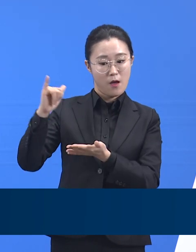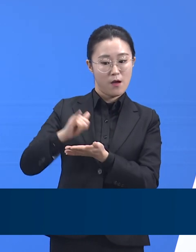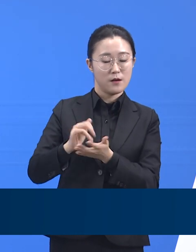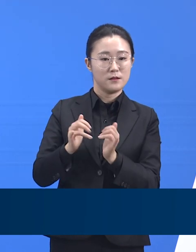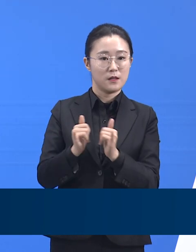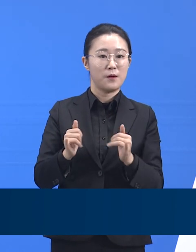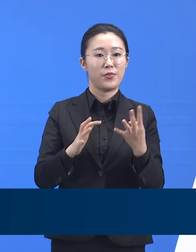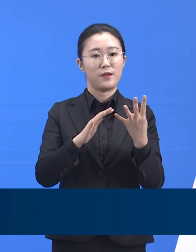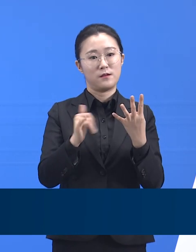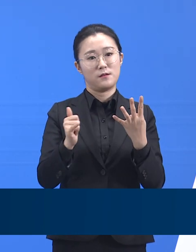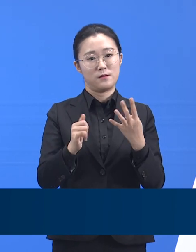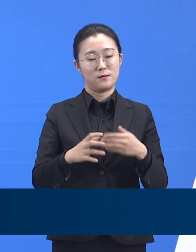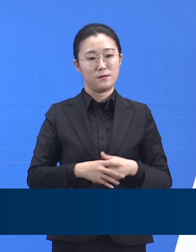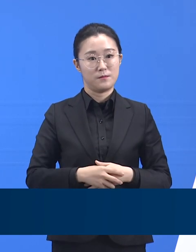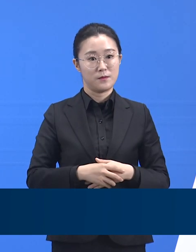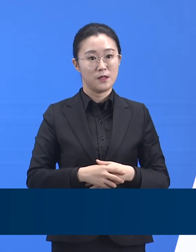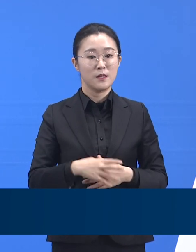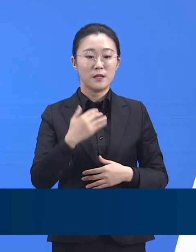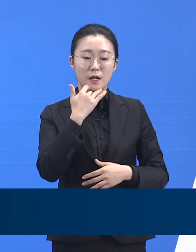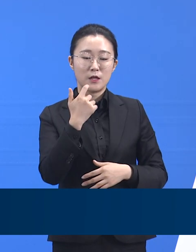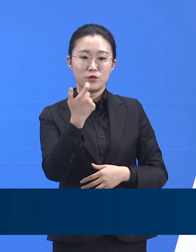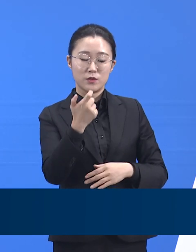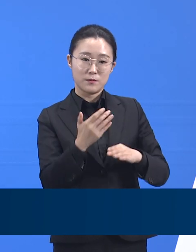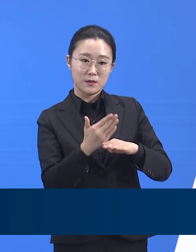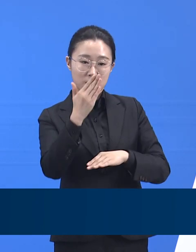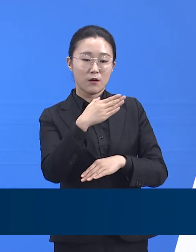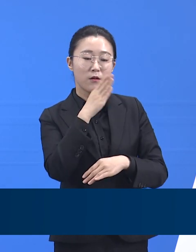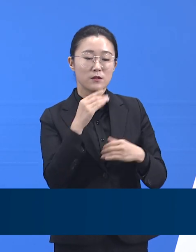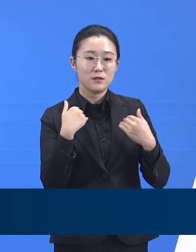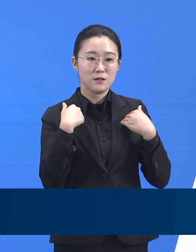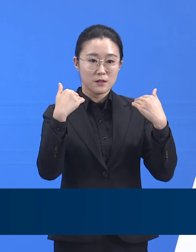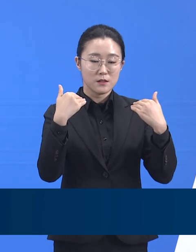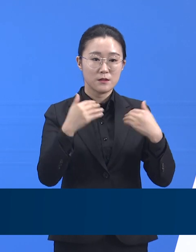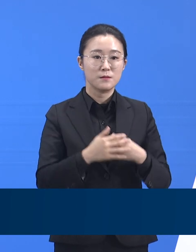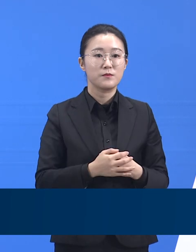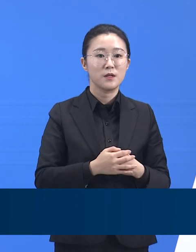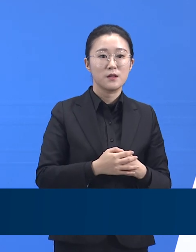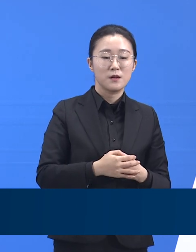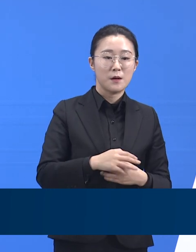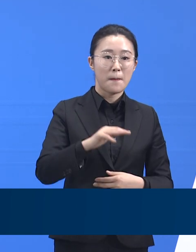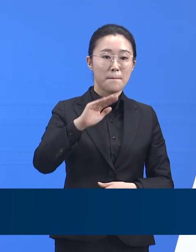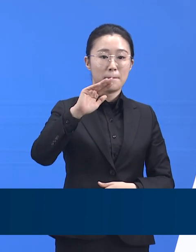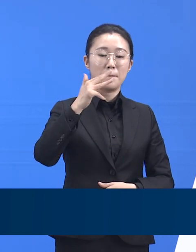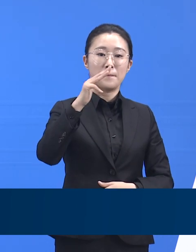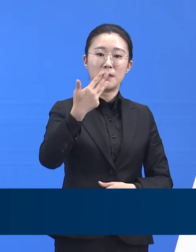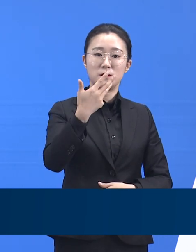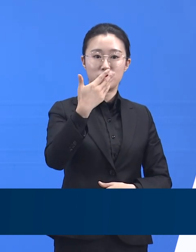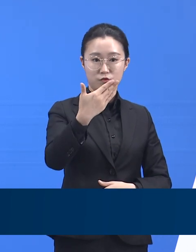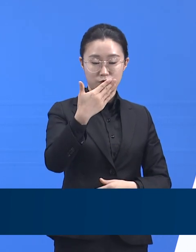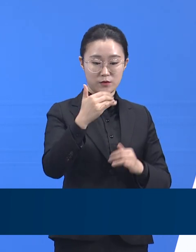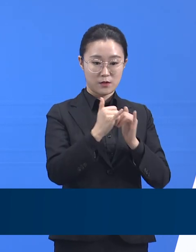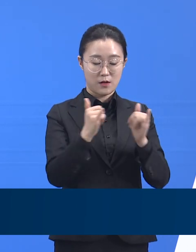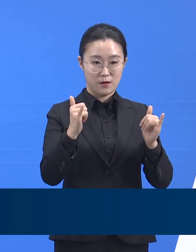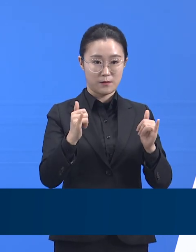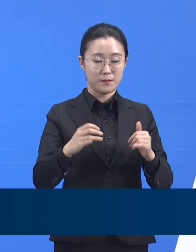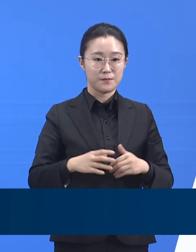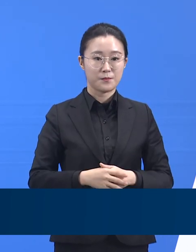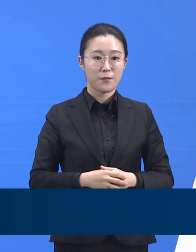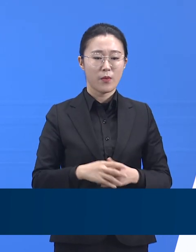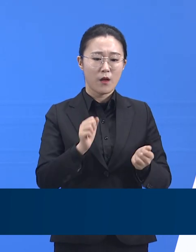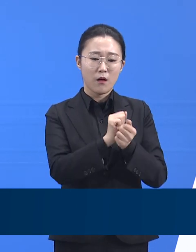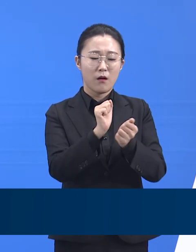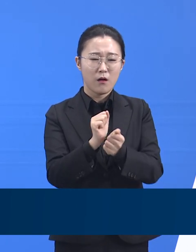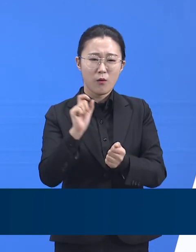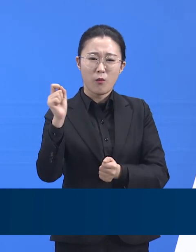60세 이상 고령자는 78명으로 34.1%를 차지합니다. 감염 경로를 알 수 없는